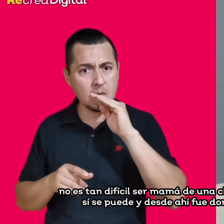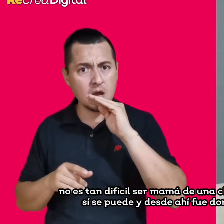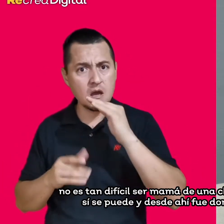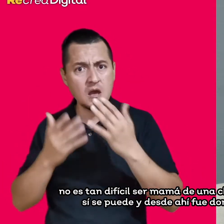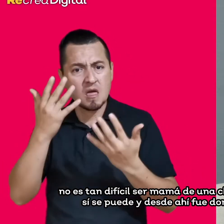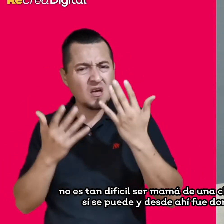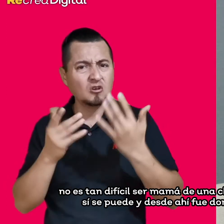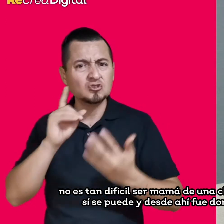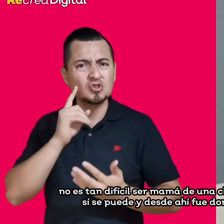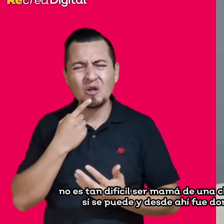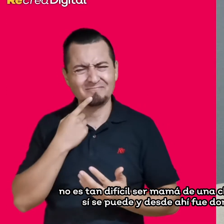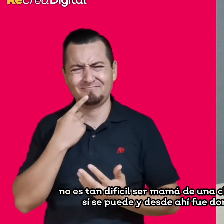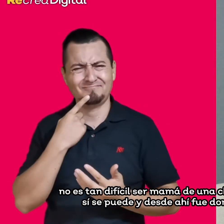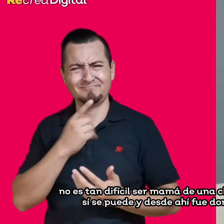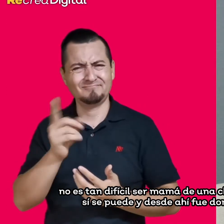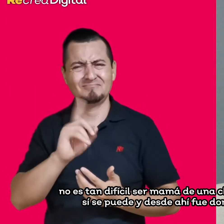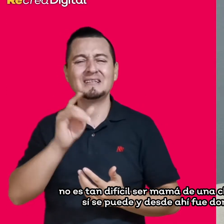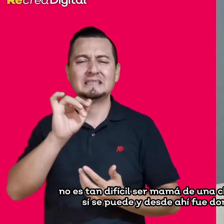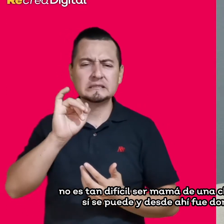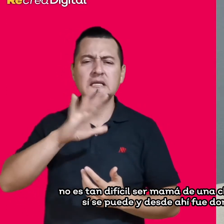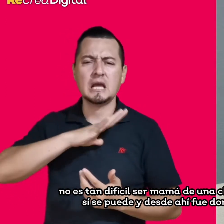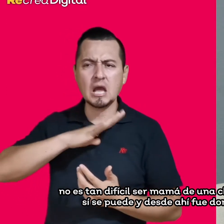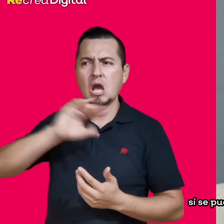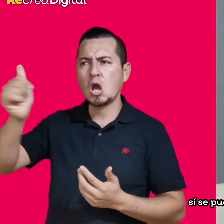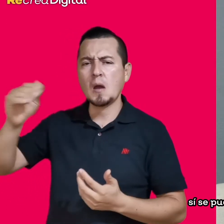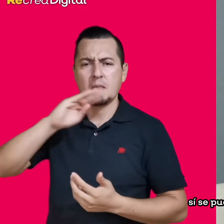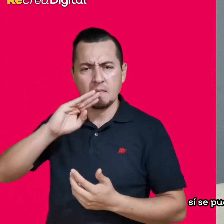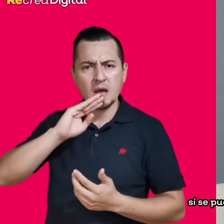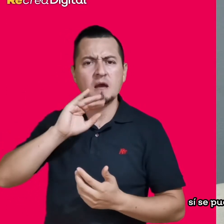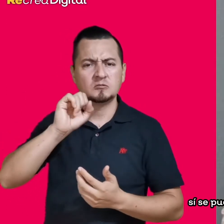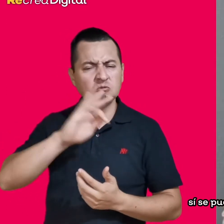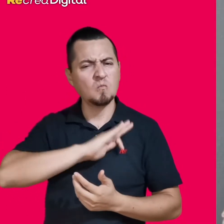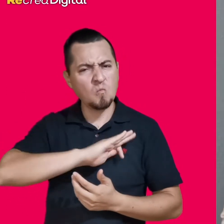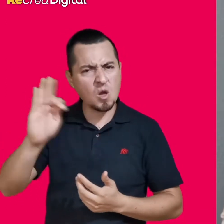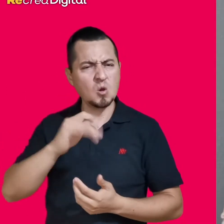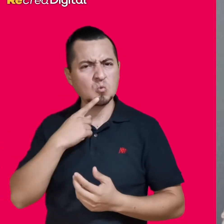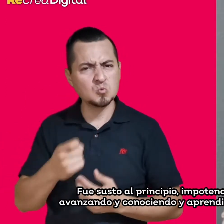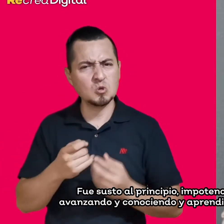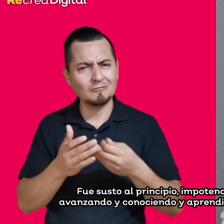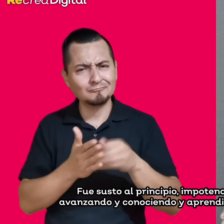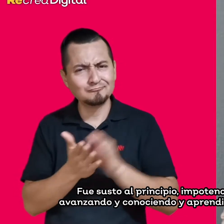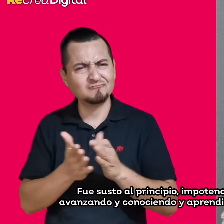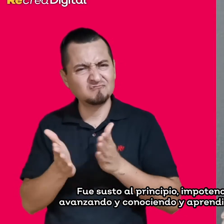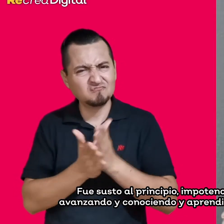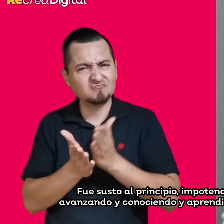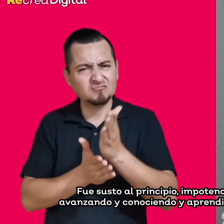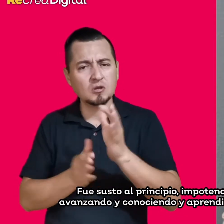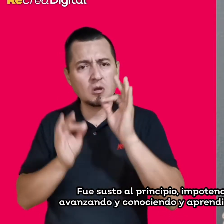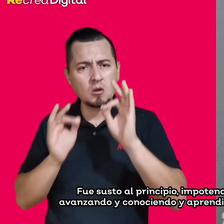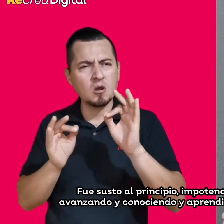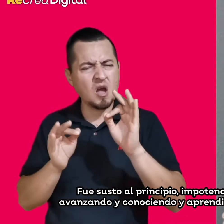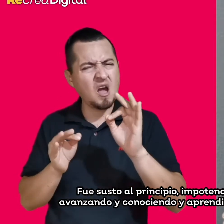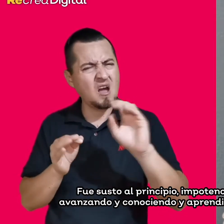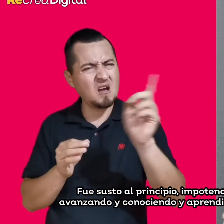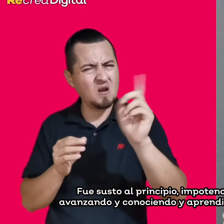desde ahí fue donde yo dije, no es tan difícil, sí se puede. Fue susto al principio,